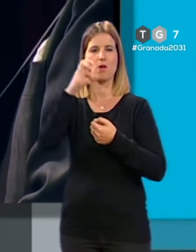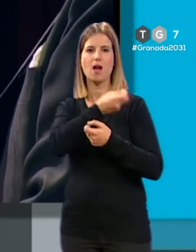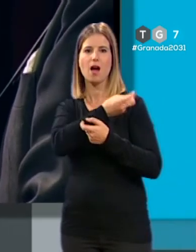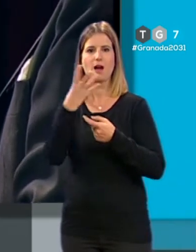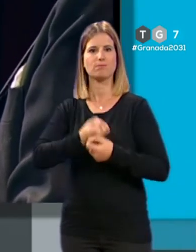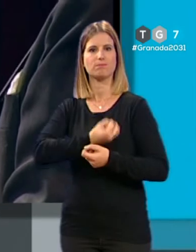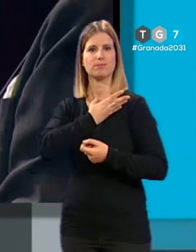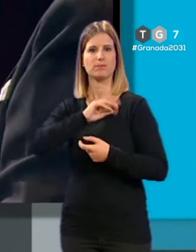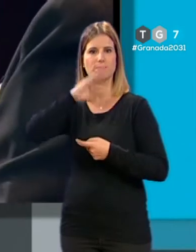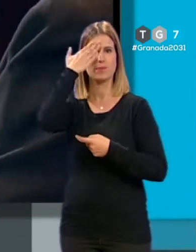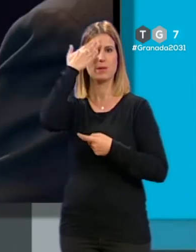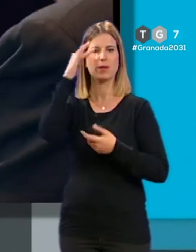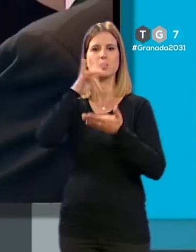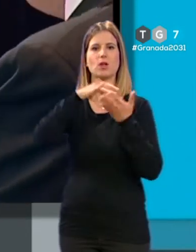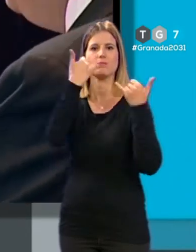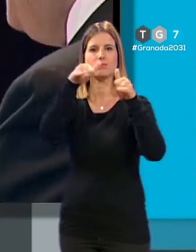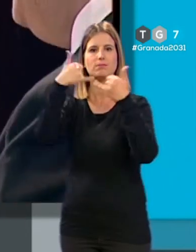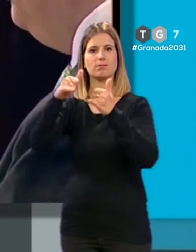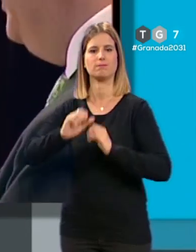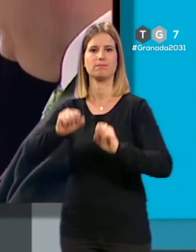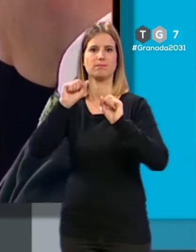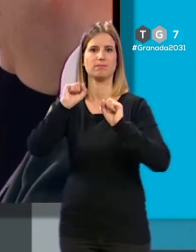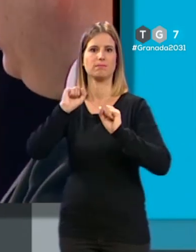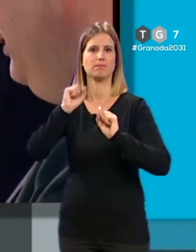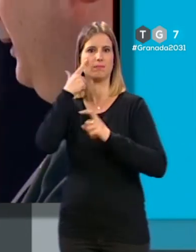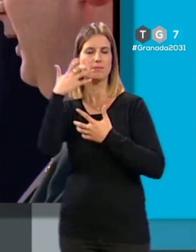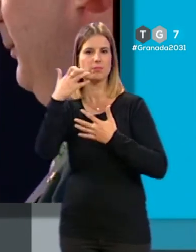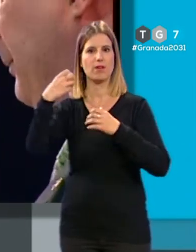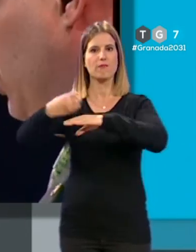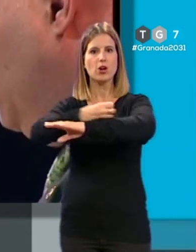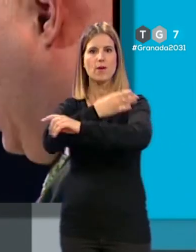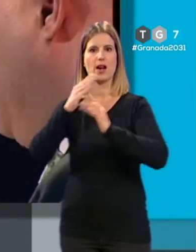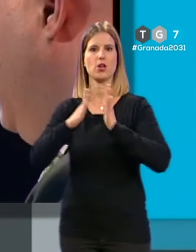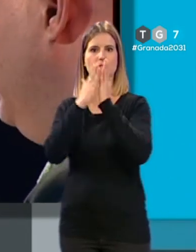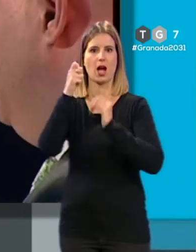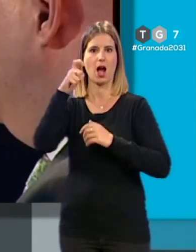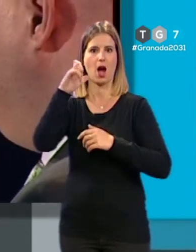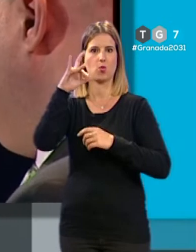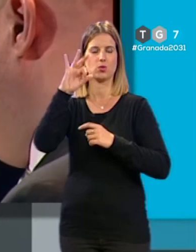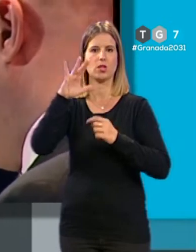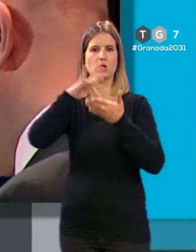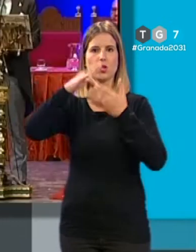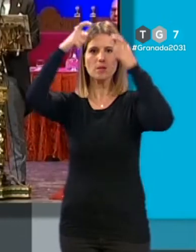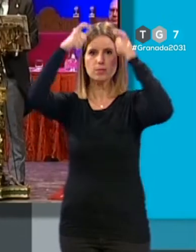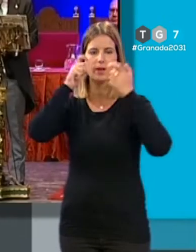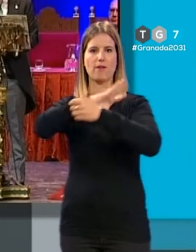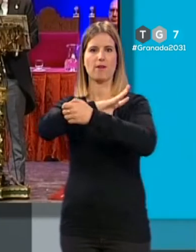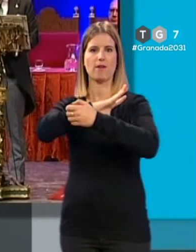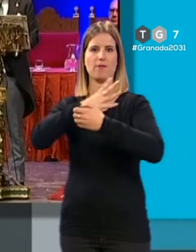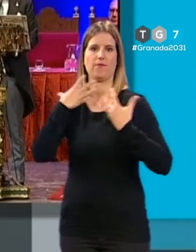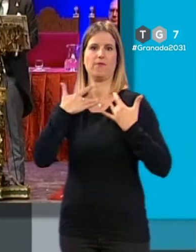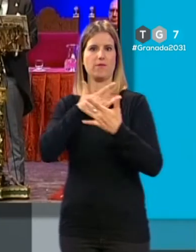principalmente de aquellas que celebran diversas efemérides en este año, los ferroviarios, San Agustín o la coronación de la Virgen de la Soledad de San Jerónimo.